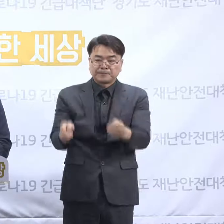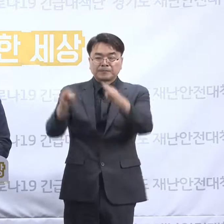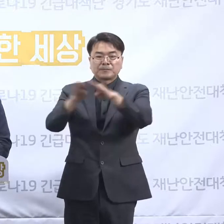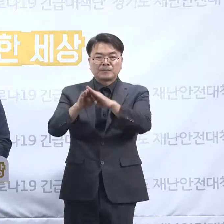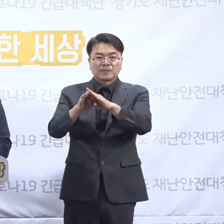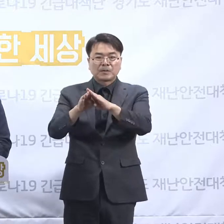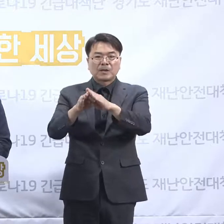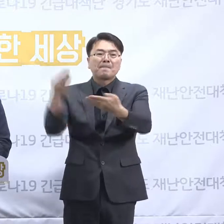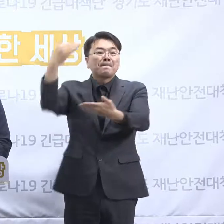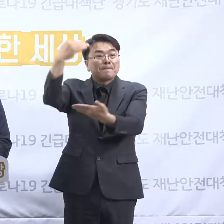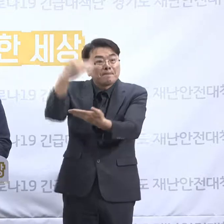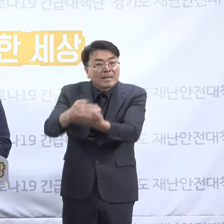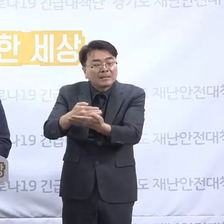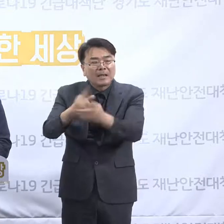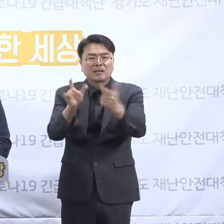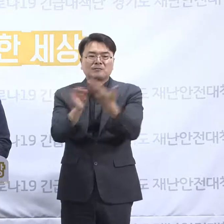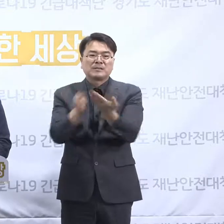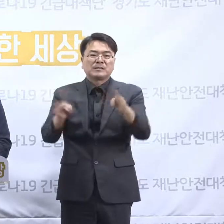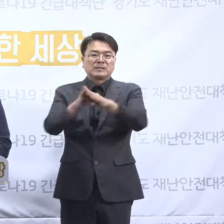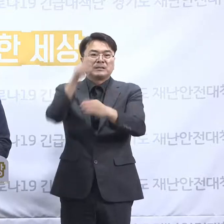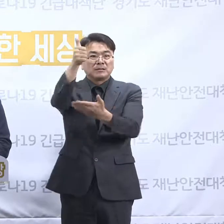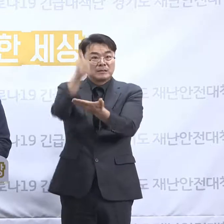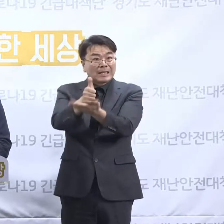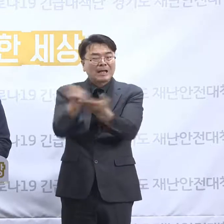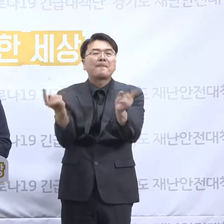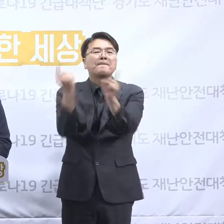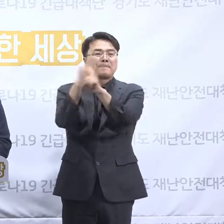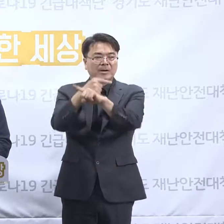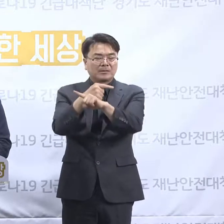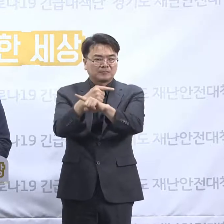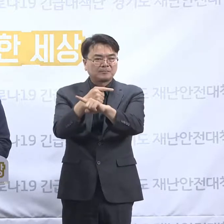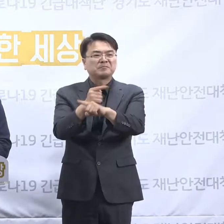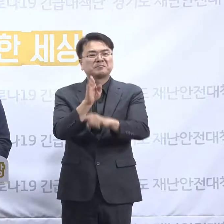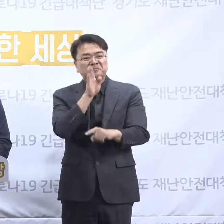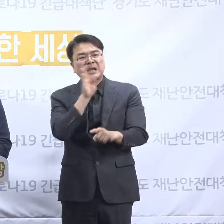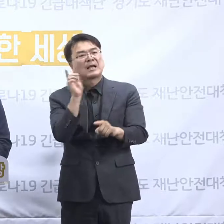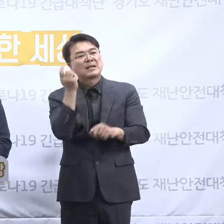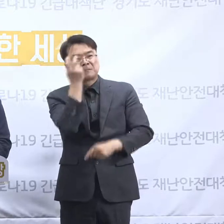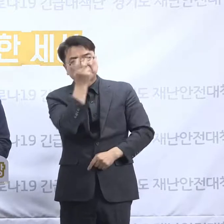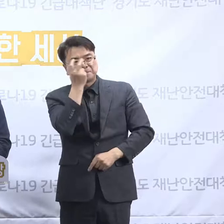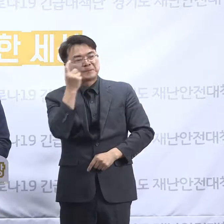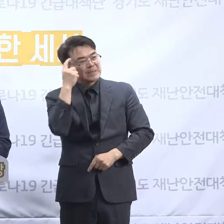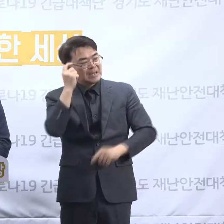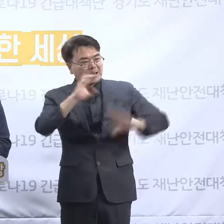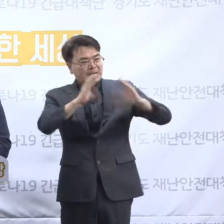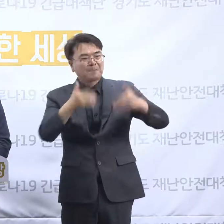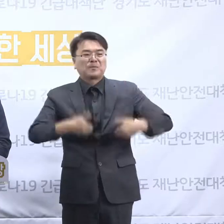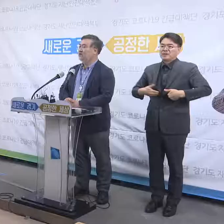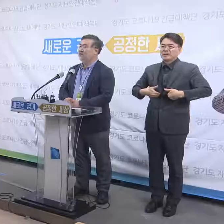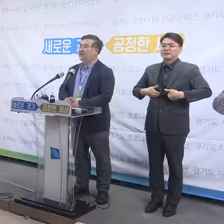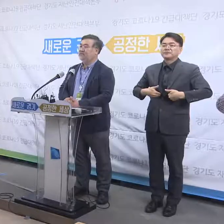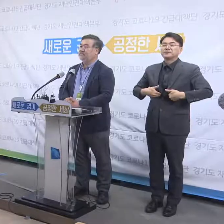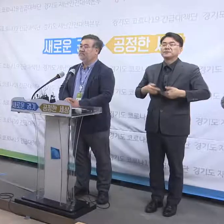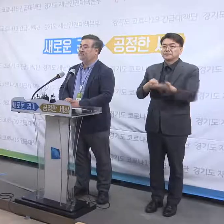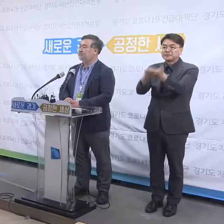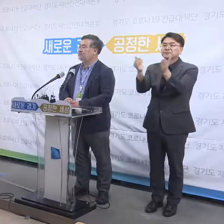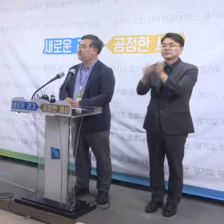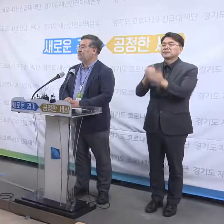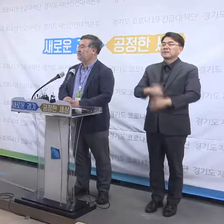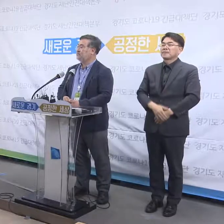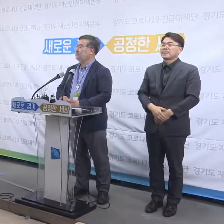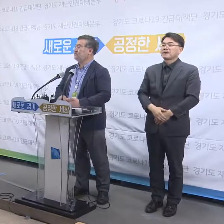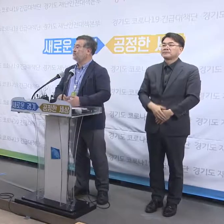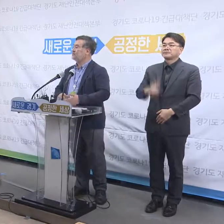폐쇄나 시설장 교체에 대한 것도 충분히 검토할 만한 수준이다 하는 생각을 합니다. 네. 다음 SBS